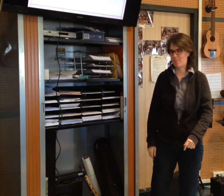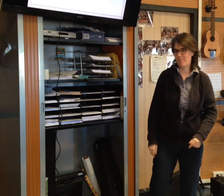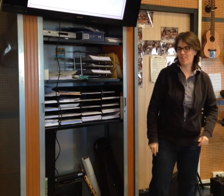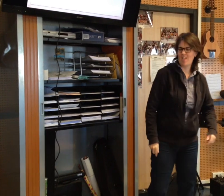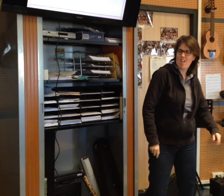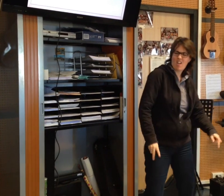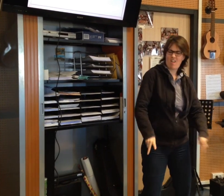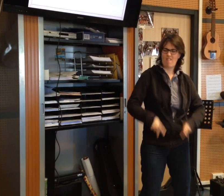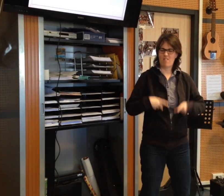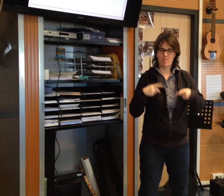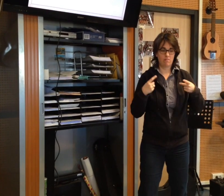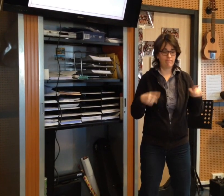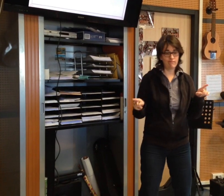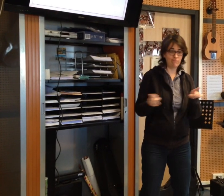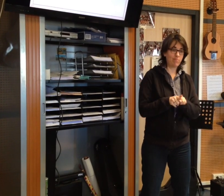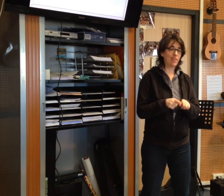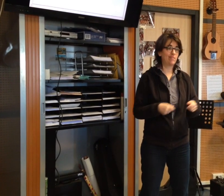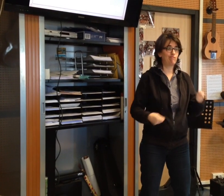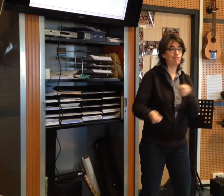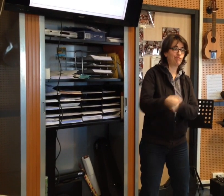La vie est une machine